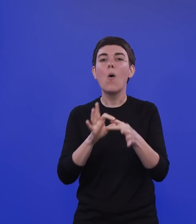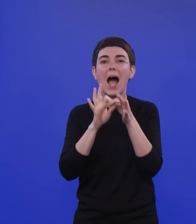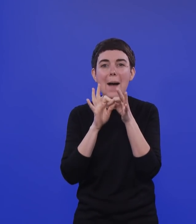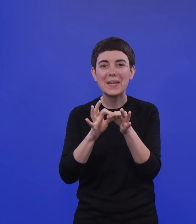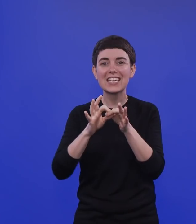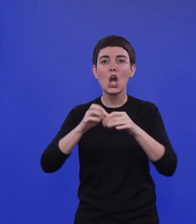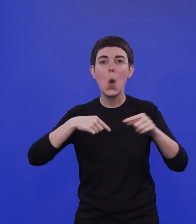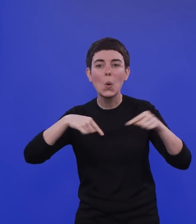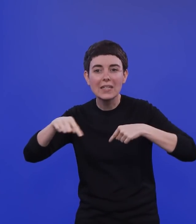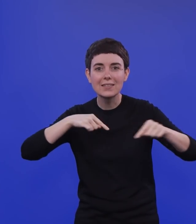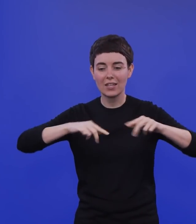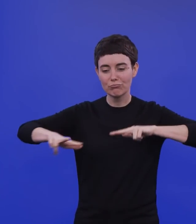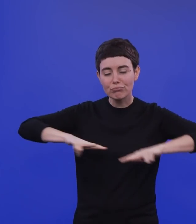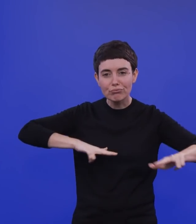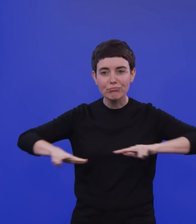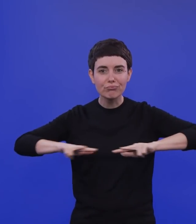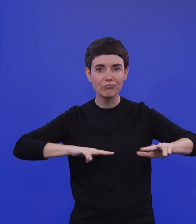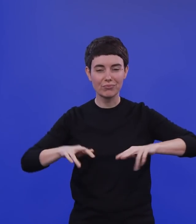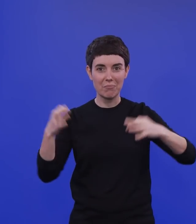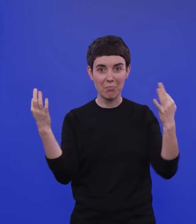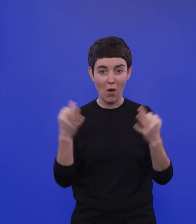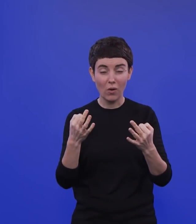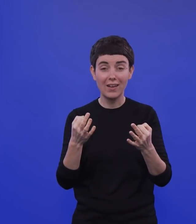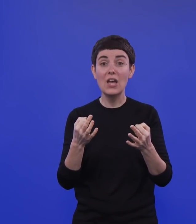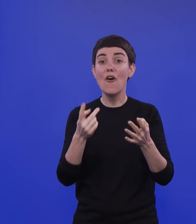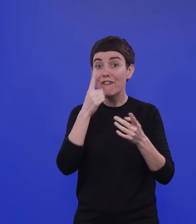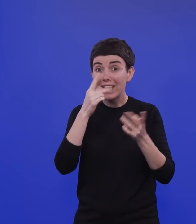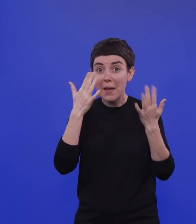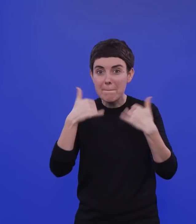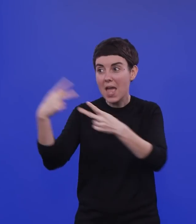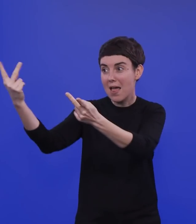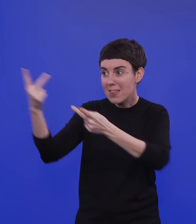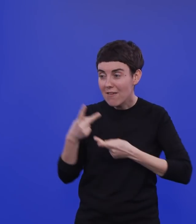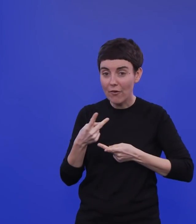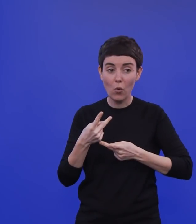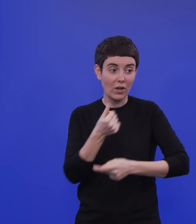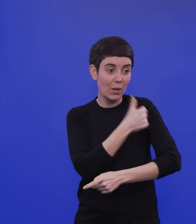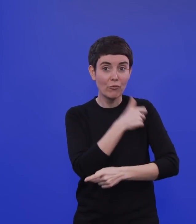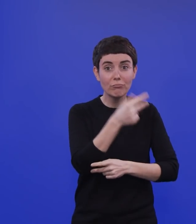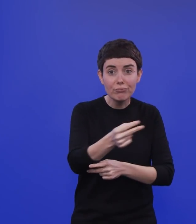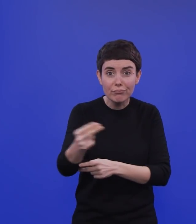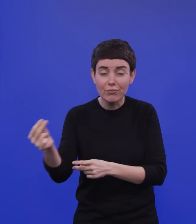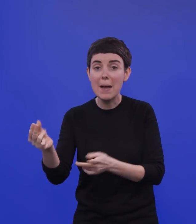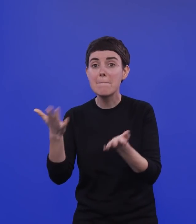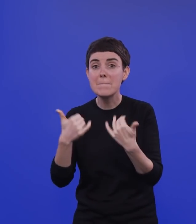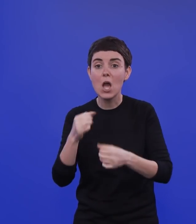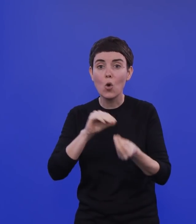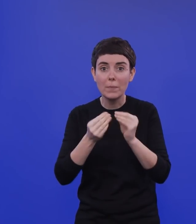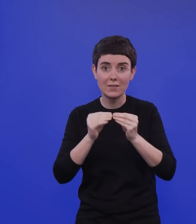komplizierter wird, je mehr wir pro Zeiteinheit verimpfen wollen, die ist hier natürlich nicht mit erfasst. Und es ist